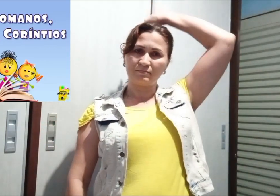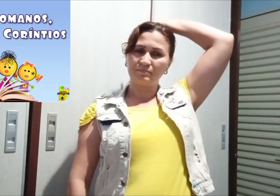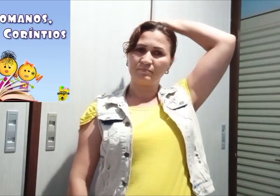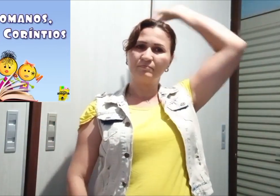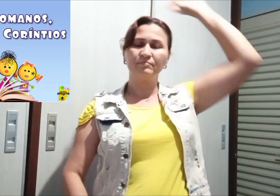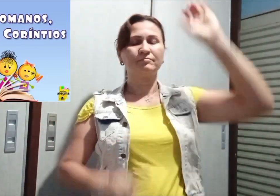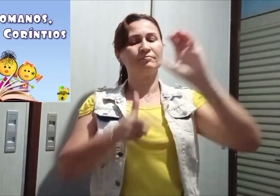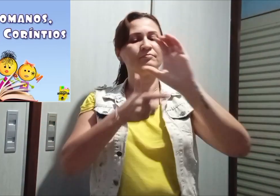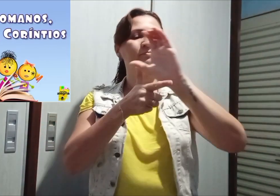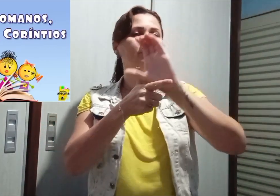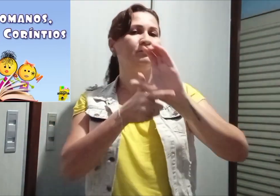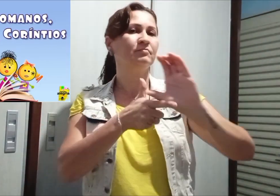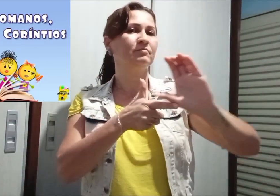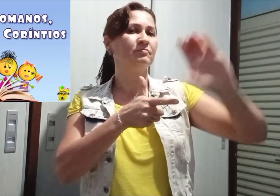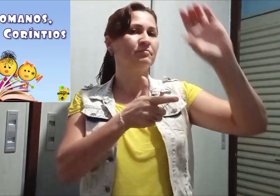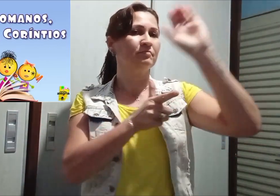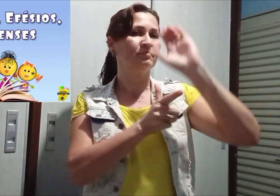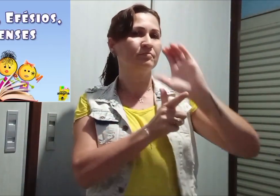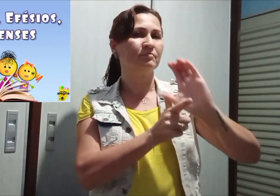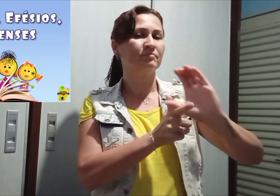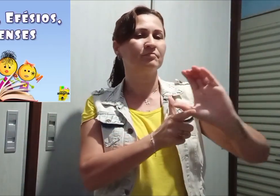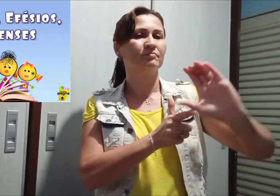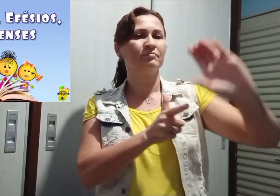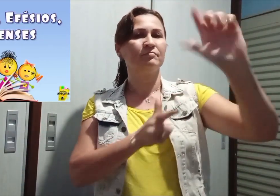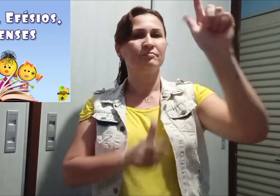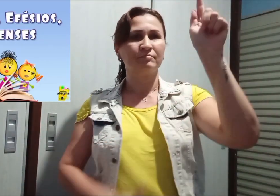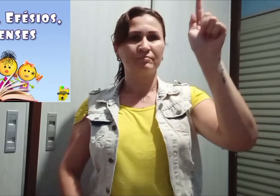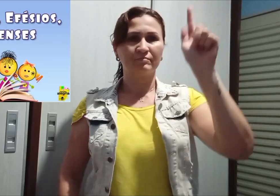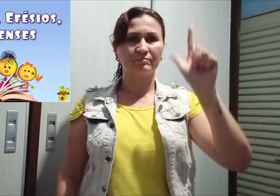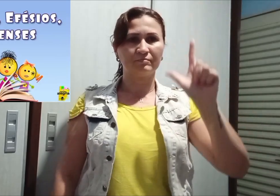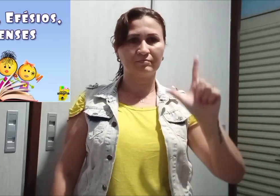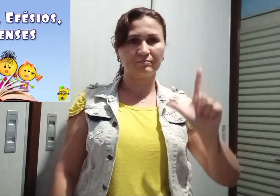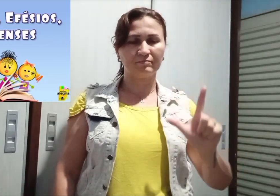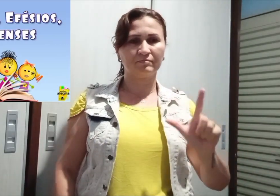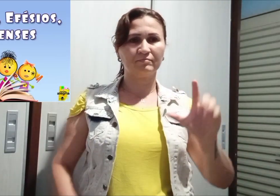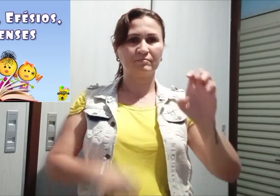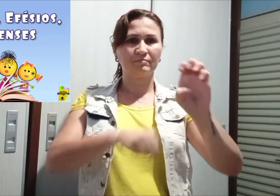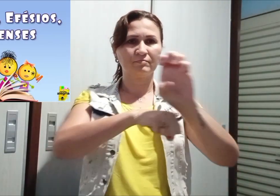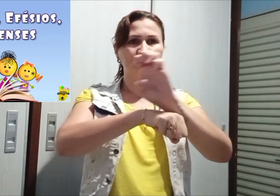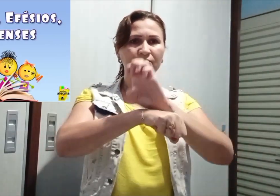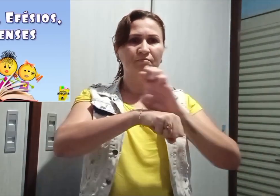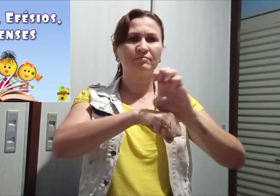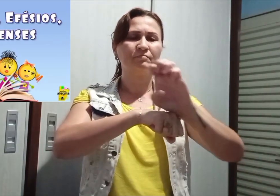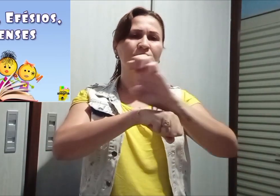Coríntios, Coríntios, Galatas, Efésios,